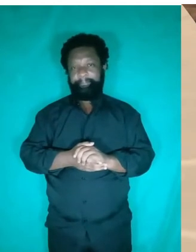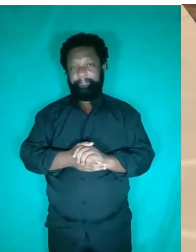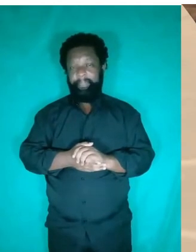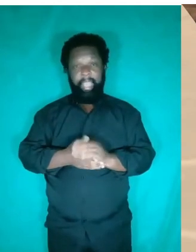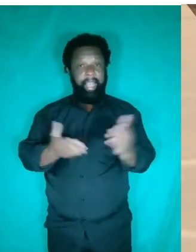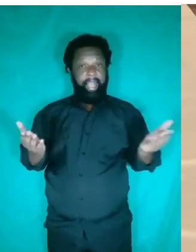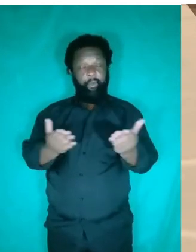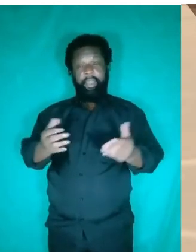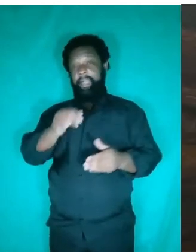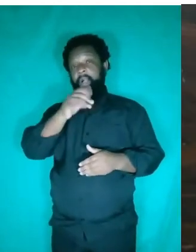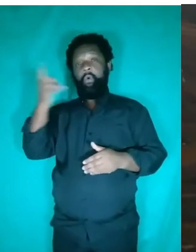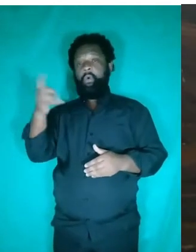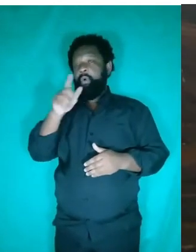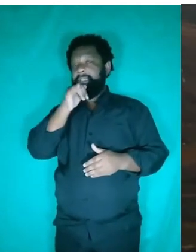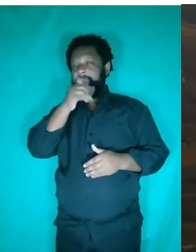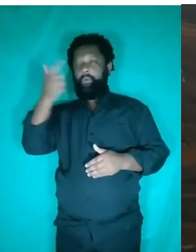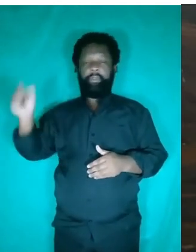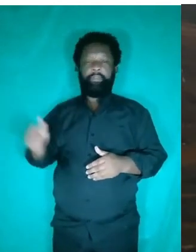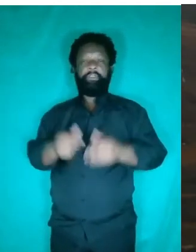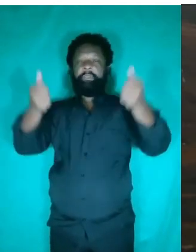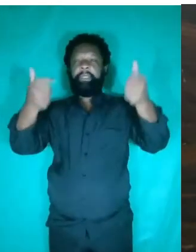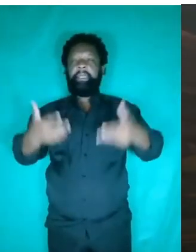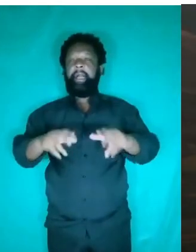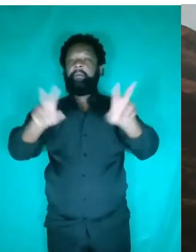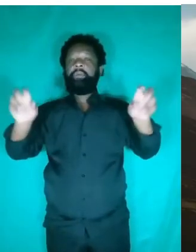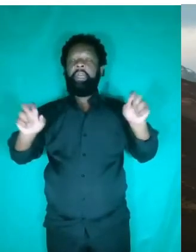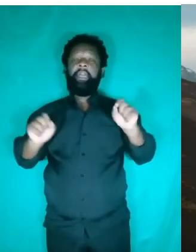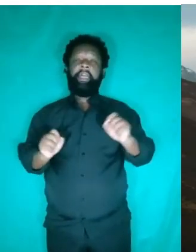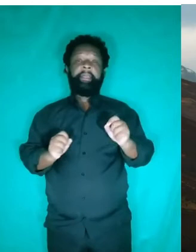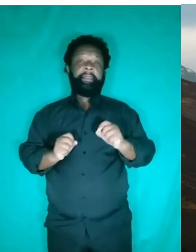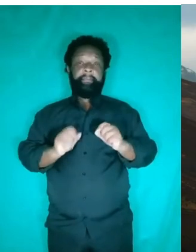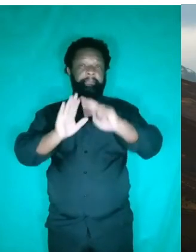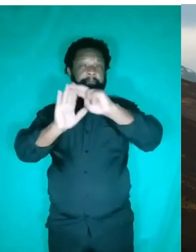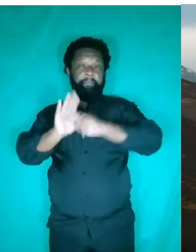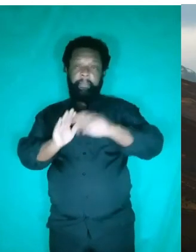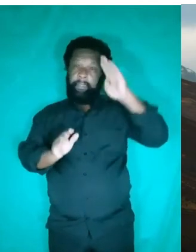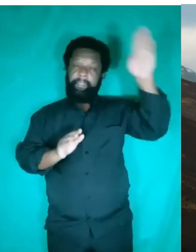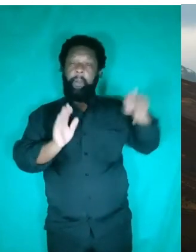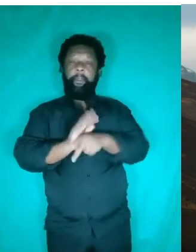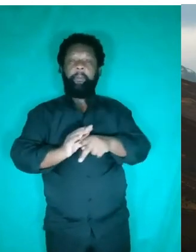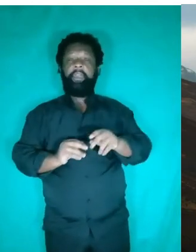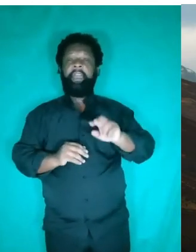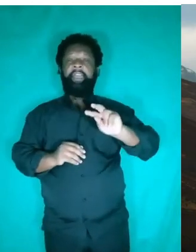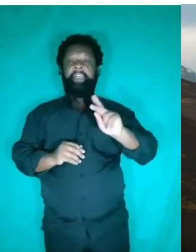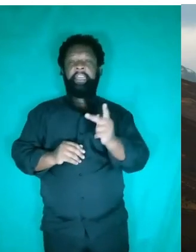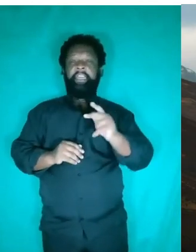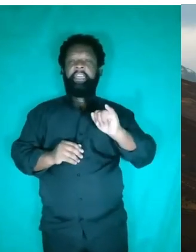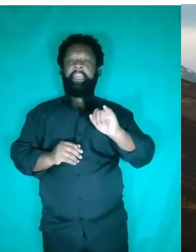Agora, vamos começar a falar sobre o princípio fundamental da hidrostática, conhecida como teorema